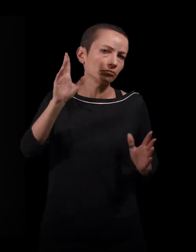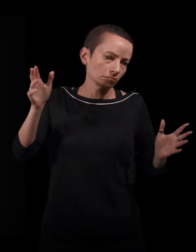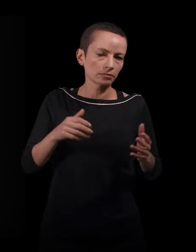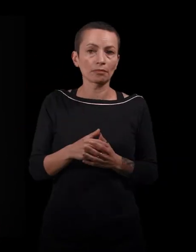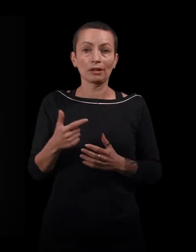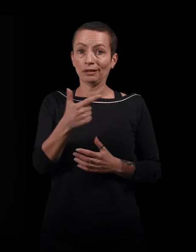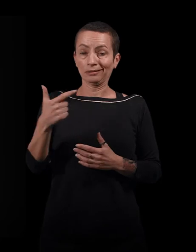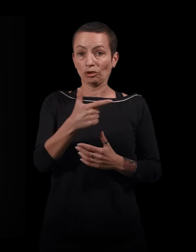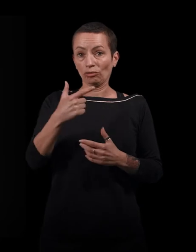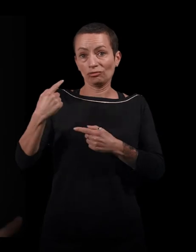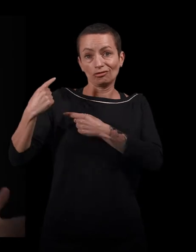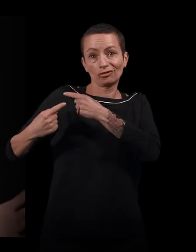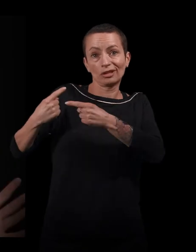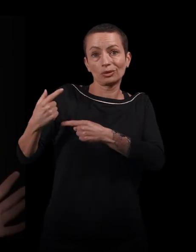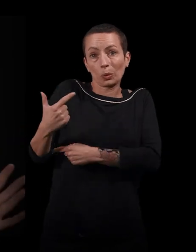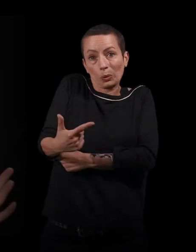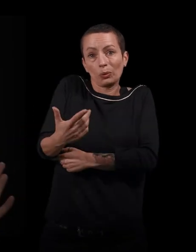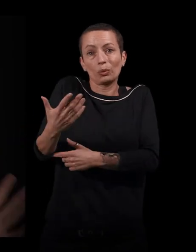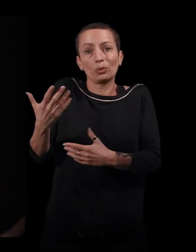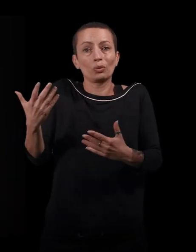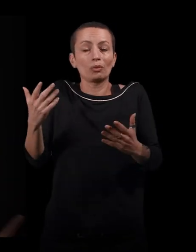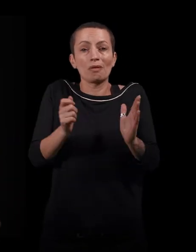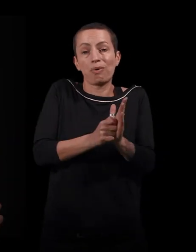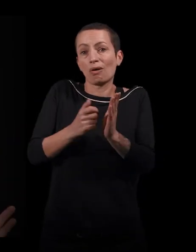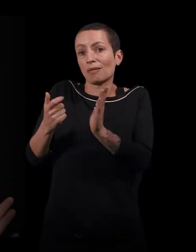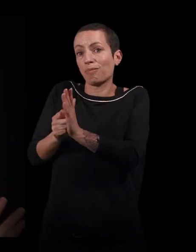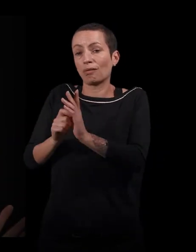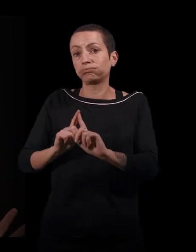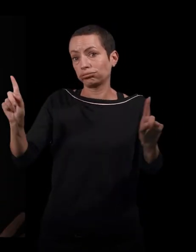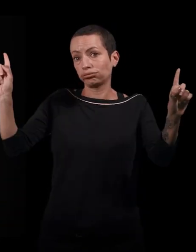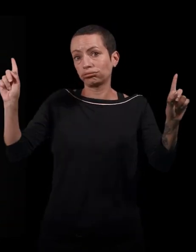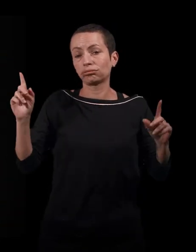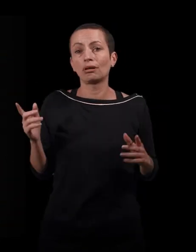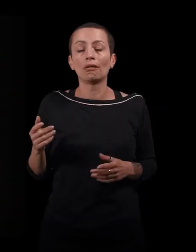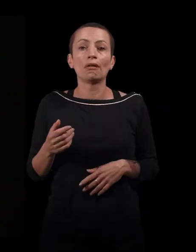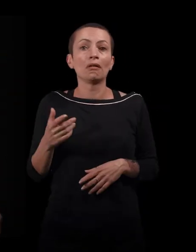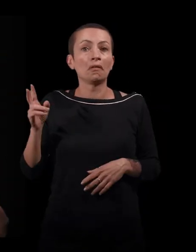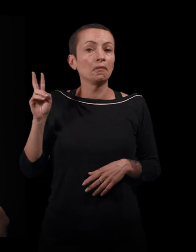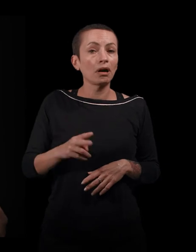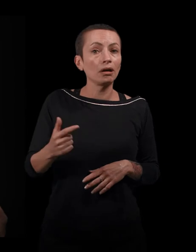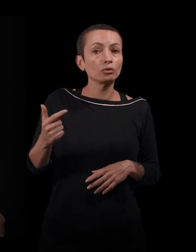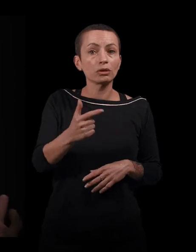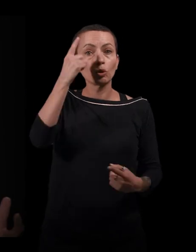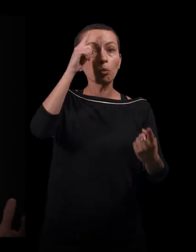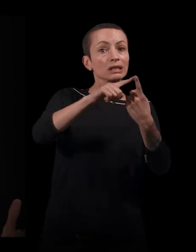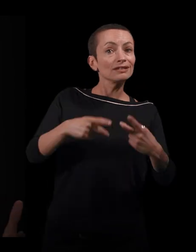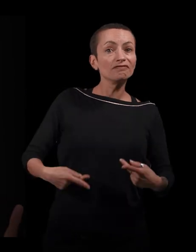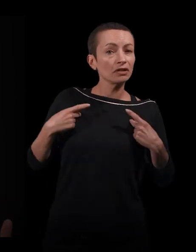générations, voilà, de deux époques très différentes, elles n'ont pas les mêmes objectifs dans la ville.